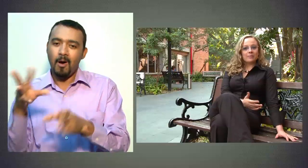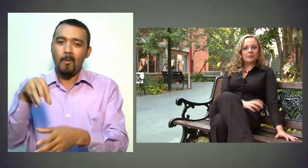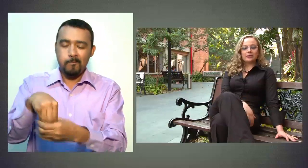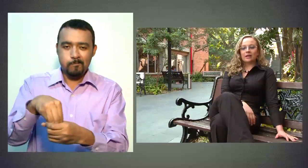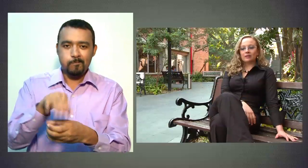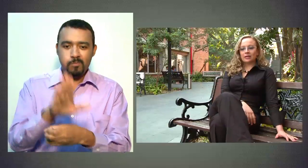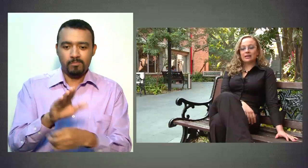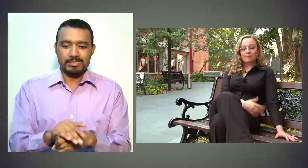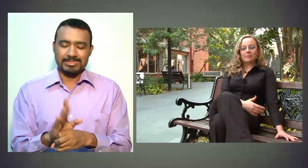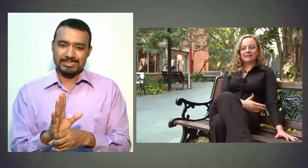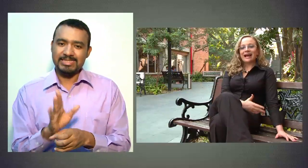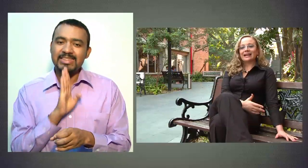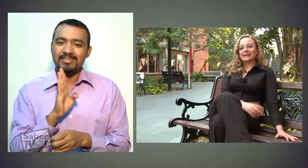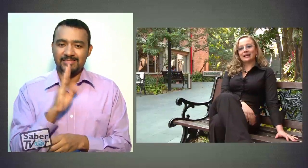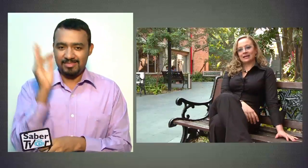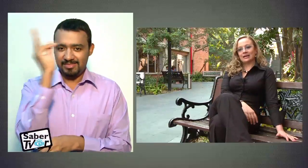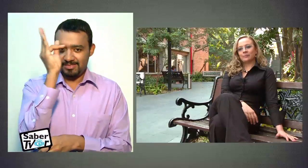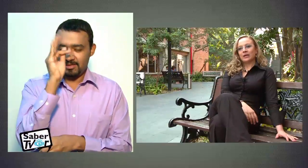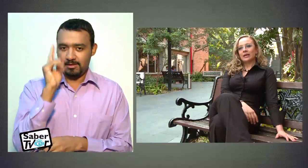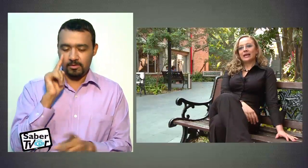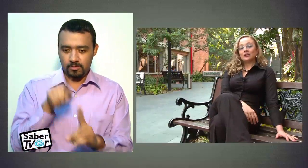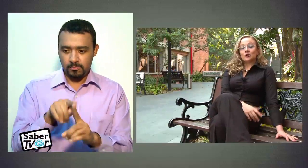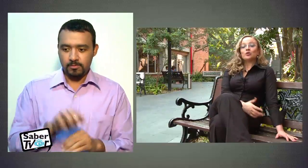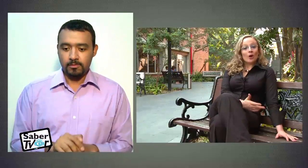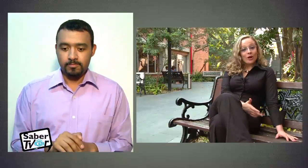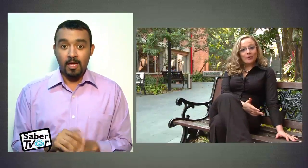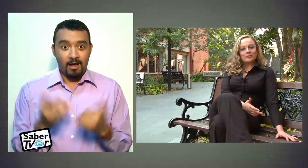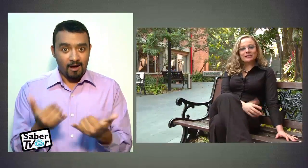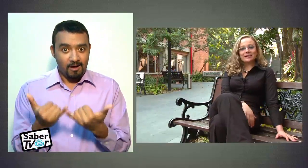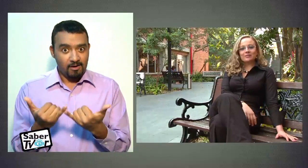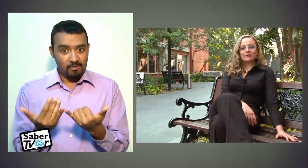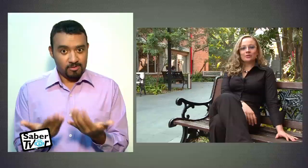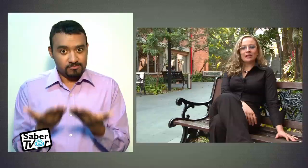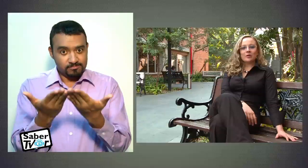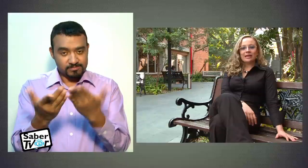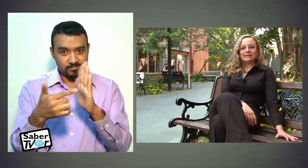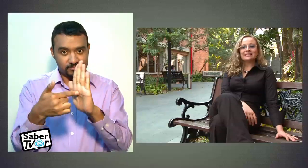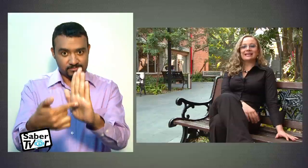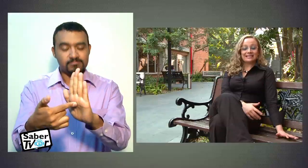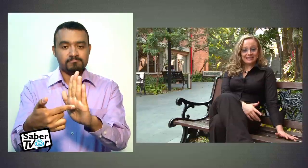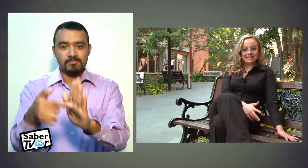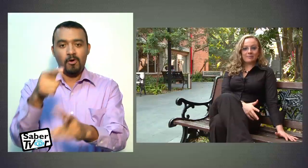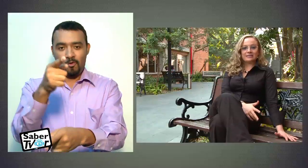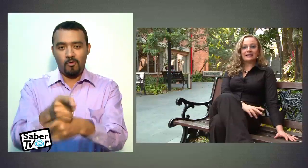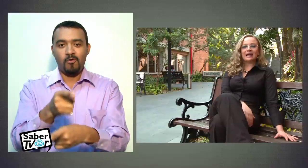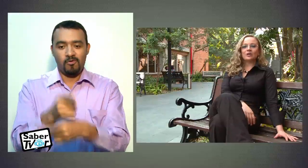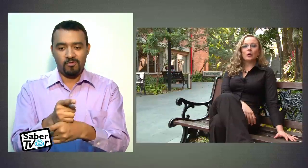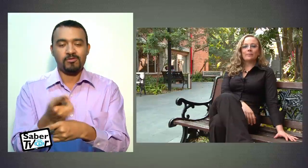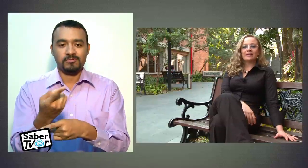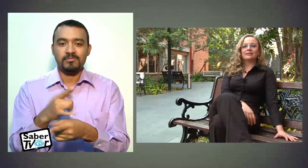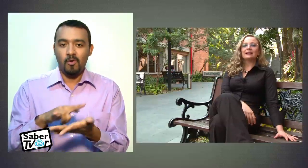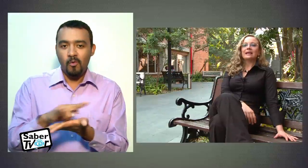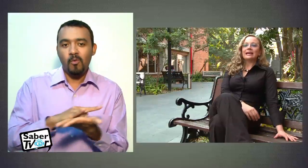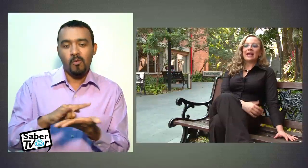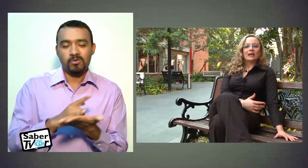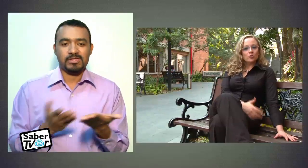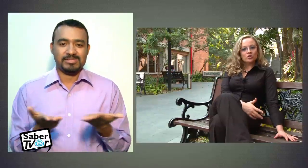que se implementara en el canal. Nosotros ahora podemos decirle a nuestros televidentes que este sistema está actualmente, que hay algunos